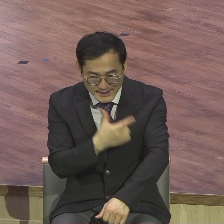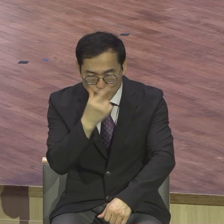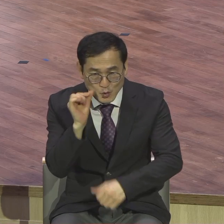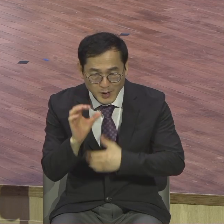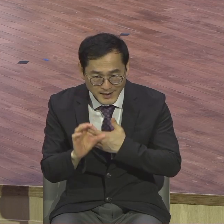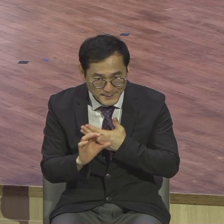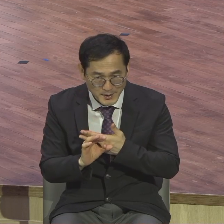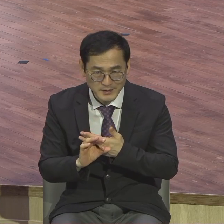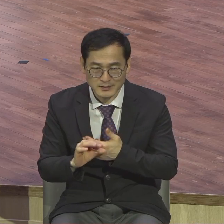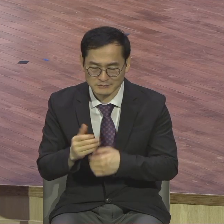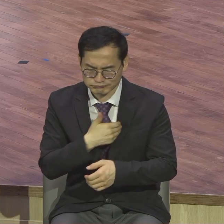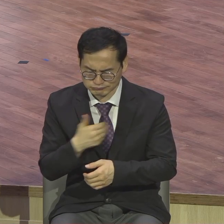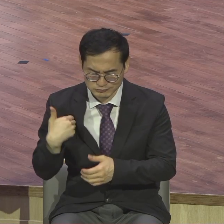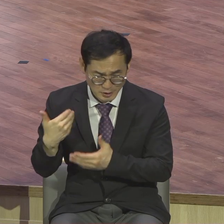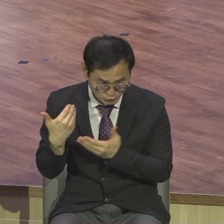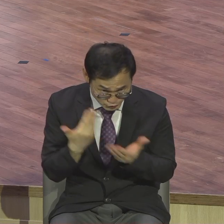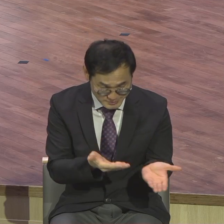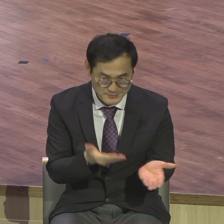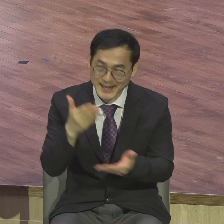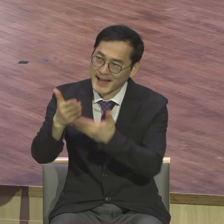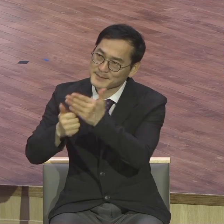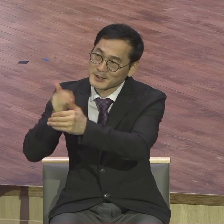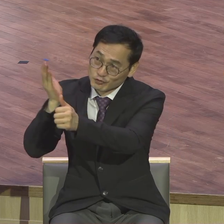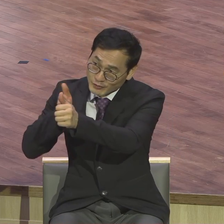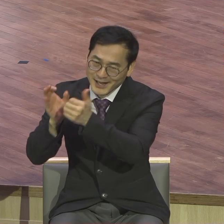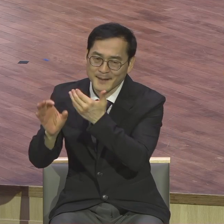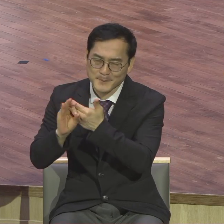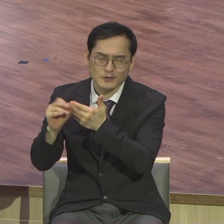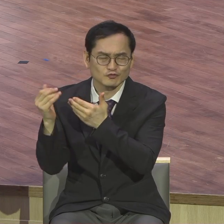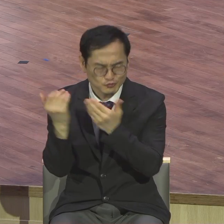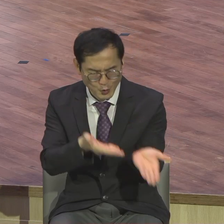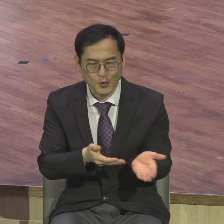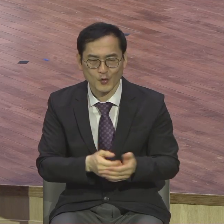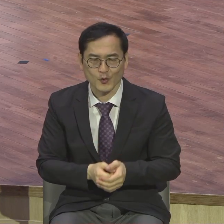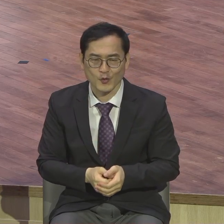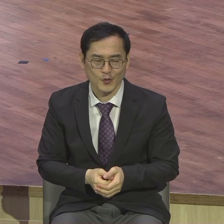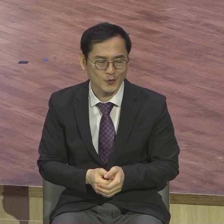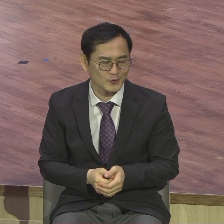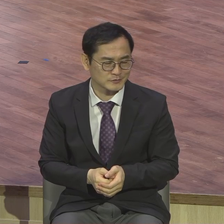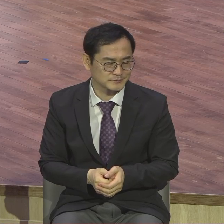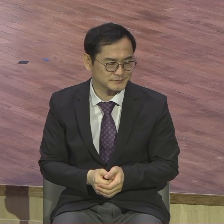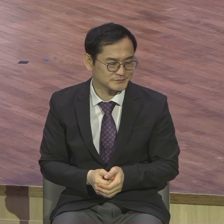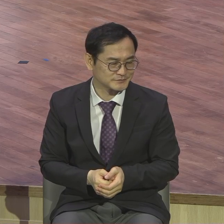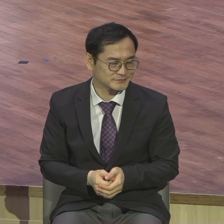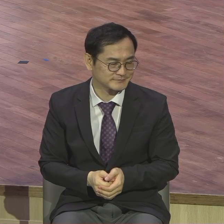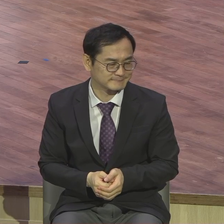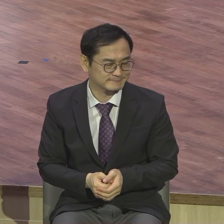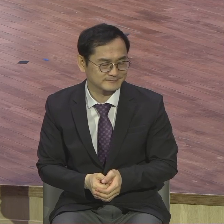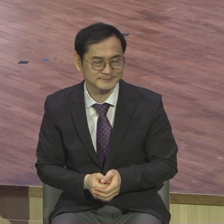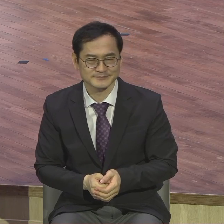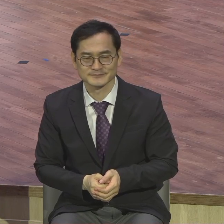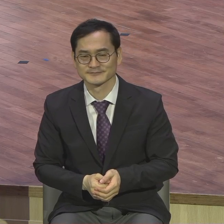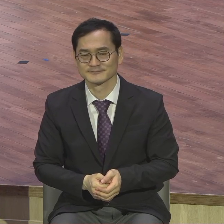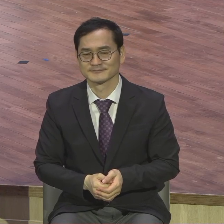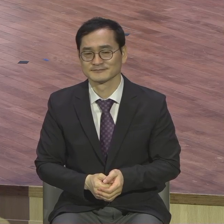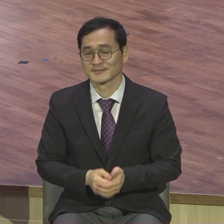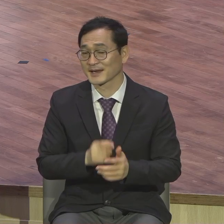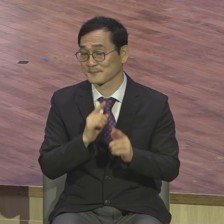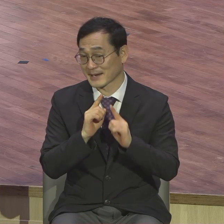하나님께 구하라 그리하면 주시리라 하나님 맡겨진 직분을 내가 어떻게